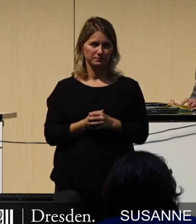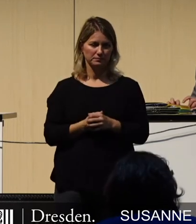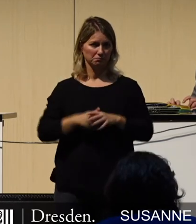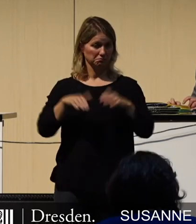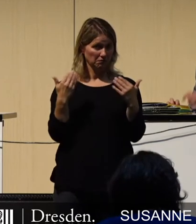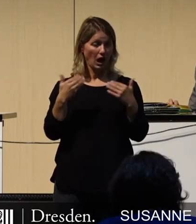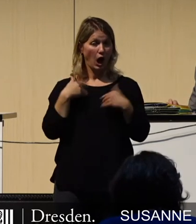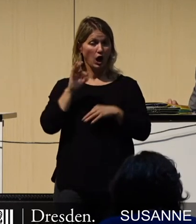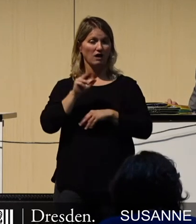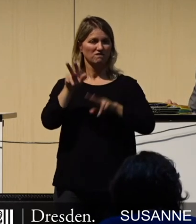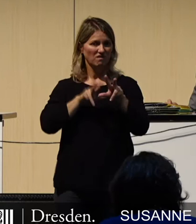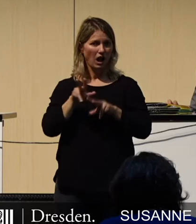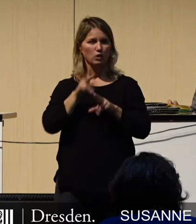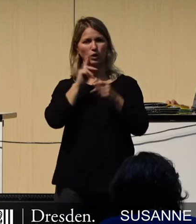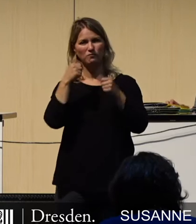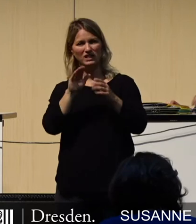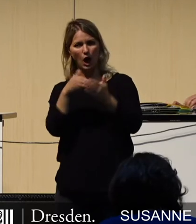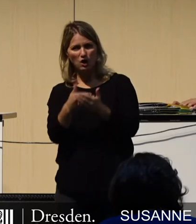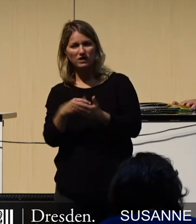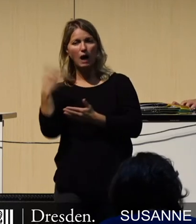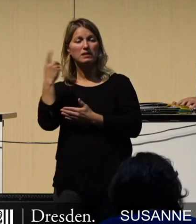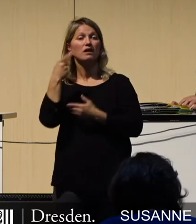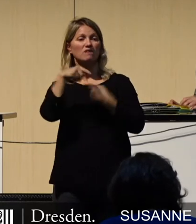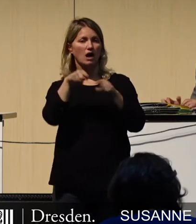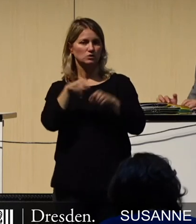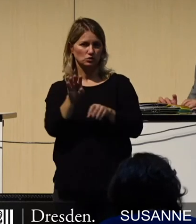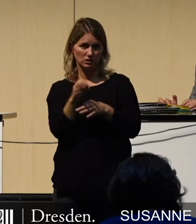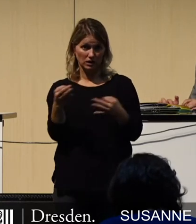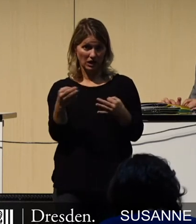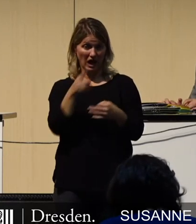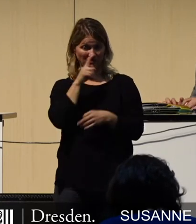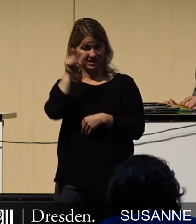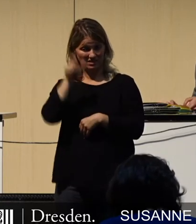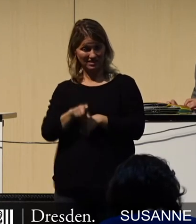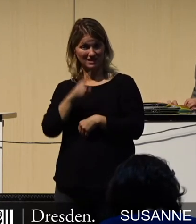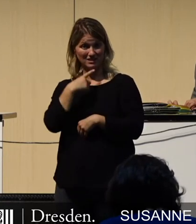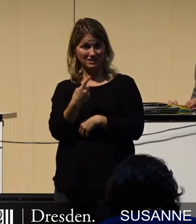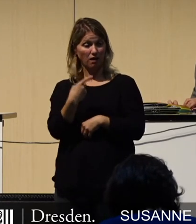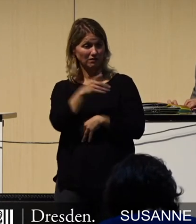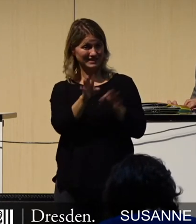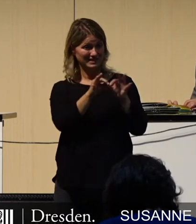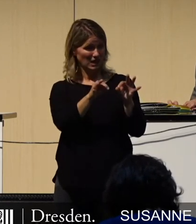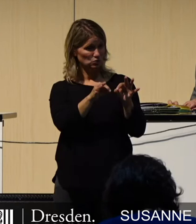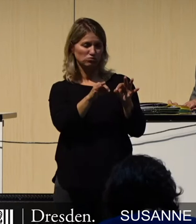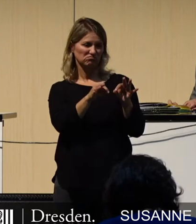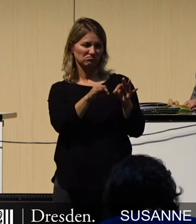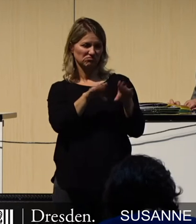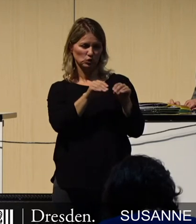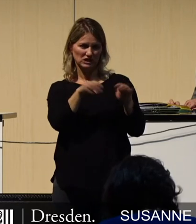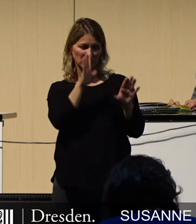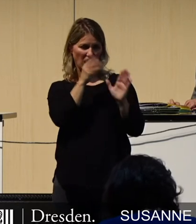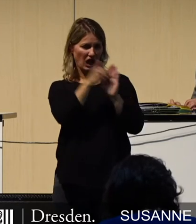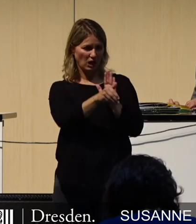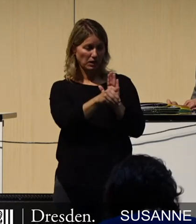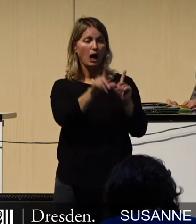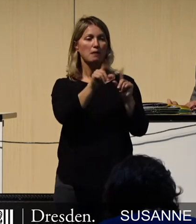laufenden Verwaltung und Pflichtaufgaben ohne Weisung lehnt er eine entsprechende Anwendung der Satzung ab, soll er die